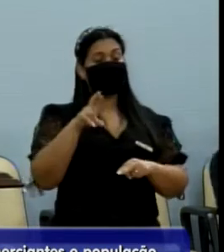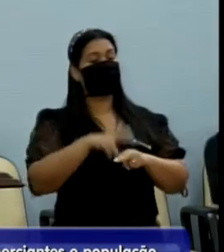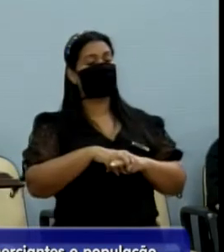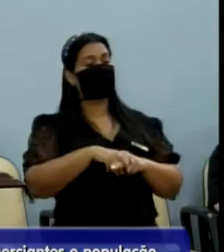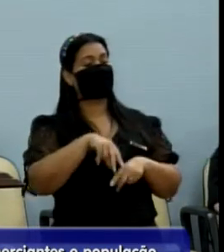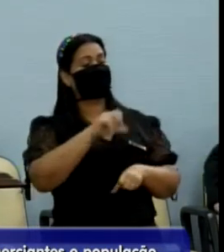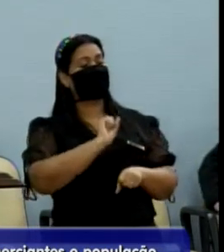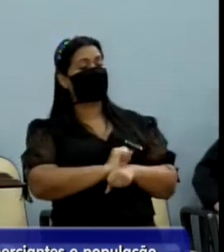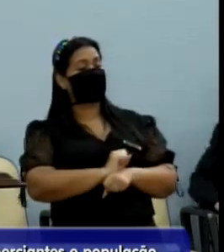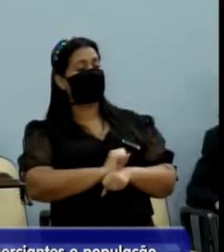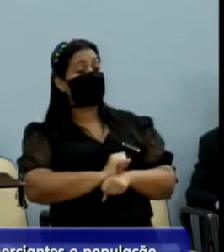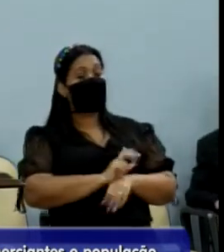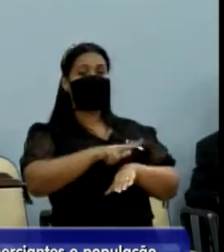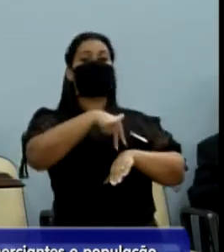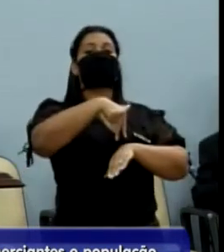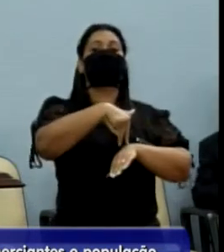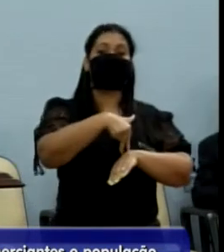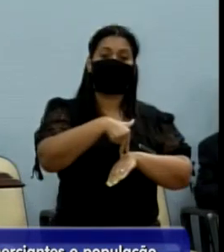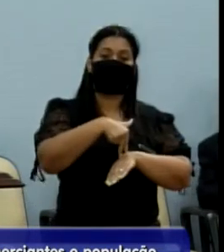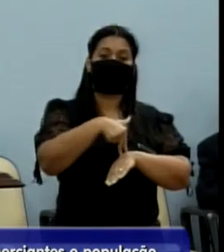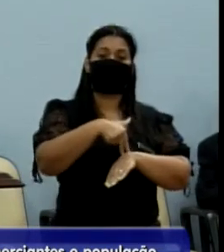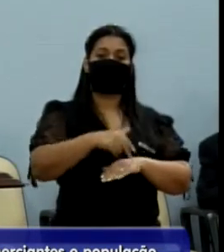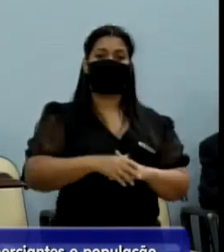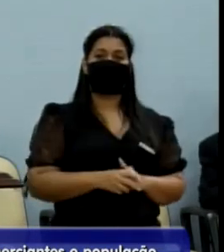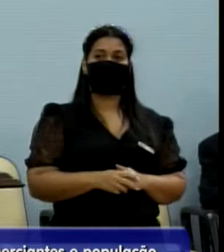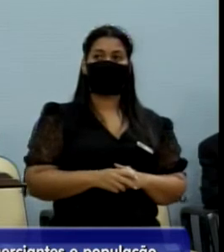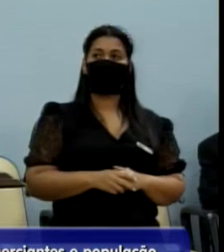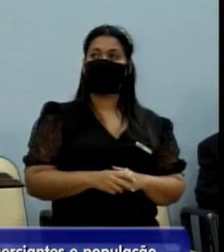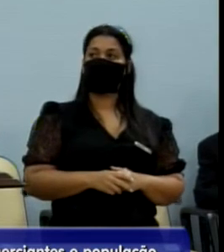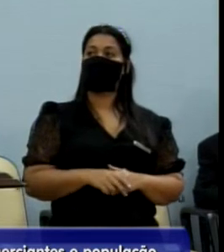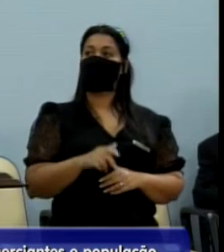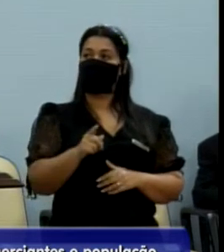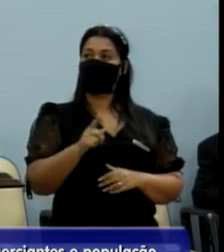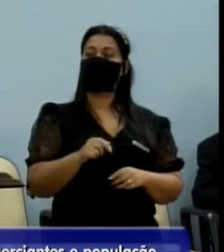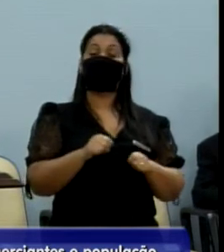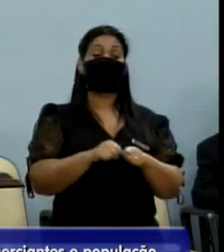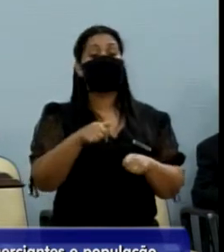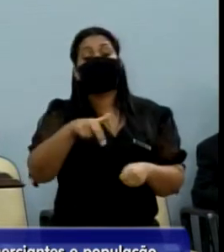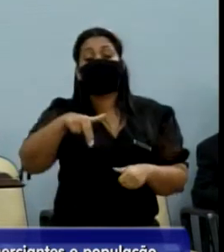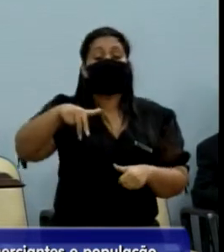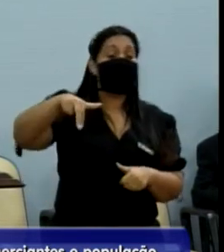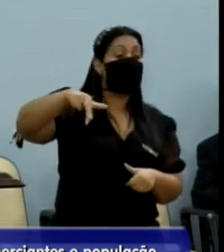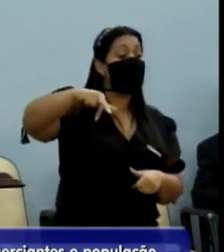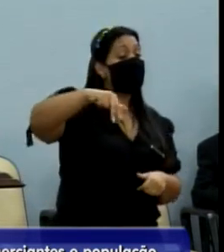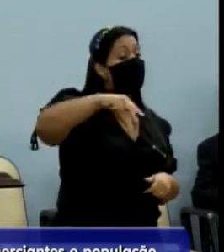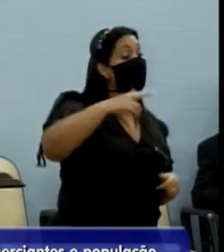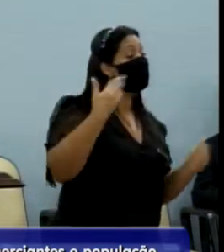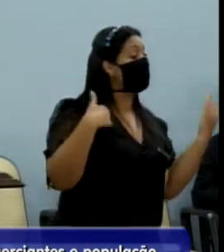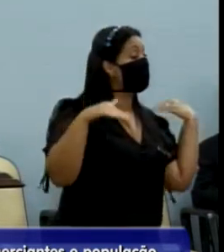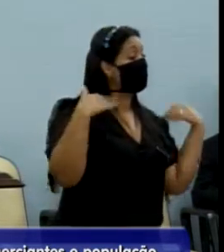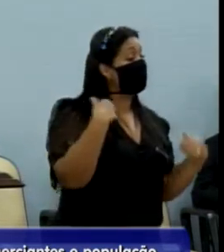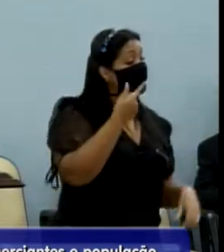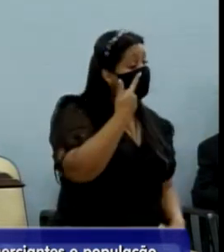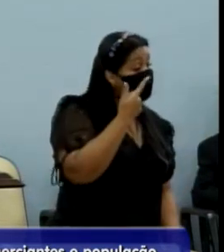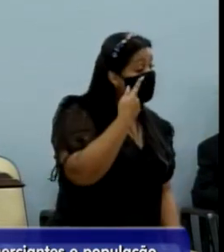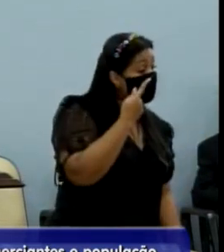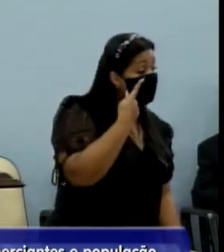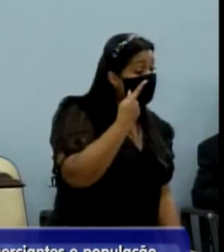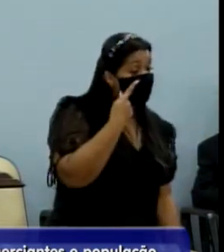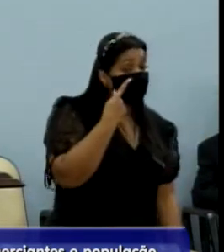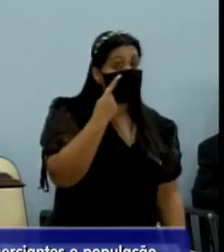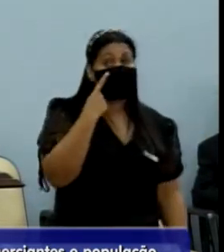incomodável que o senhor tem aí na sua secretaria e dá uma voltinha, secretário. Dá uma voltinha, secretário.